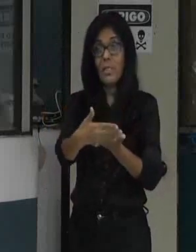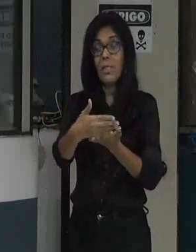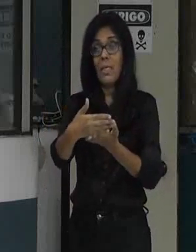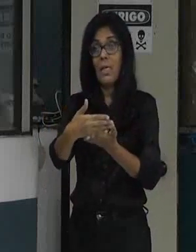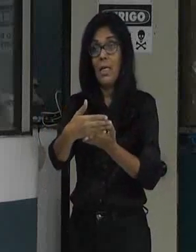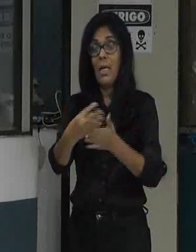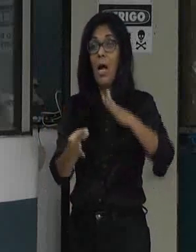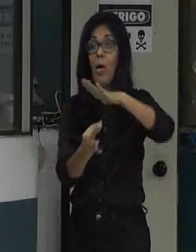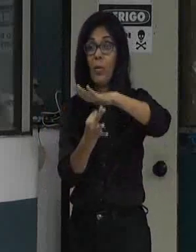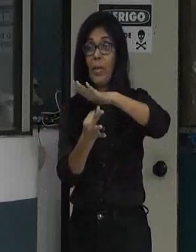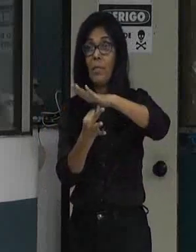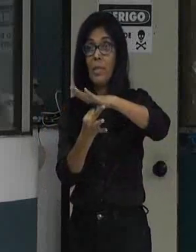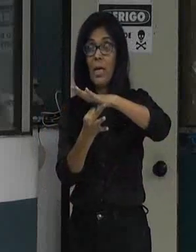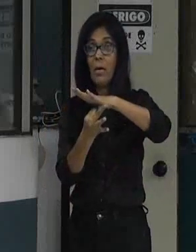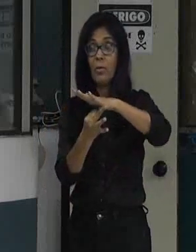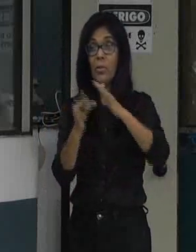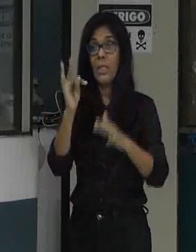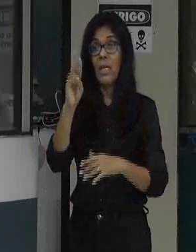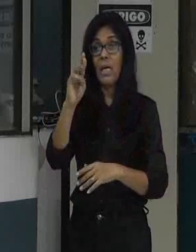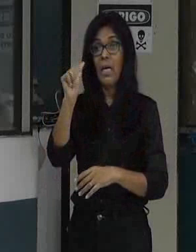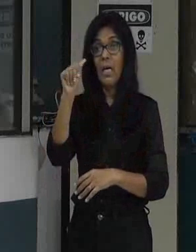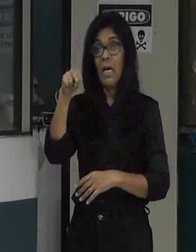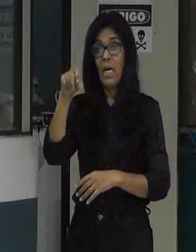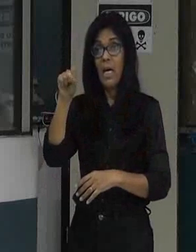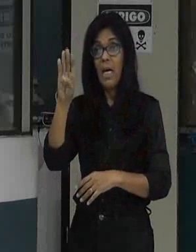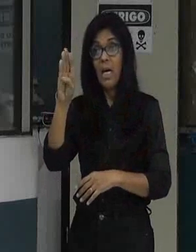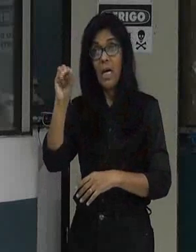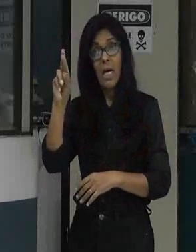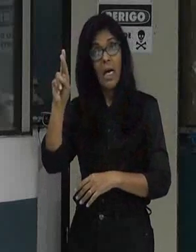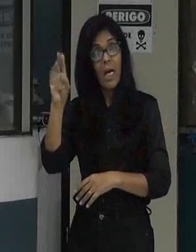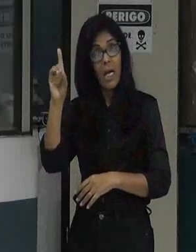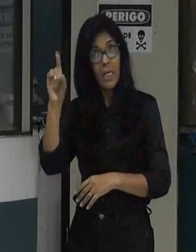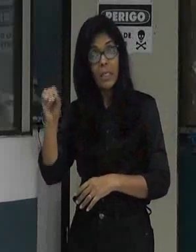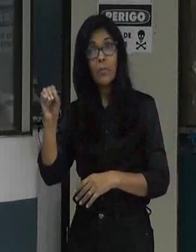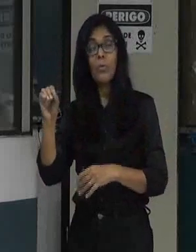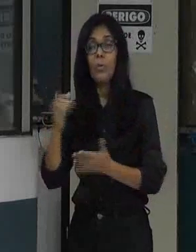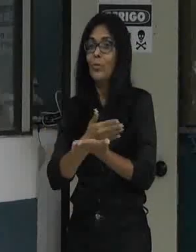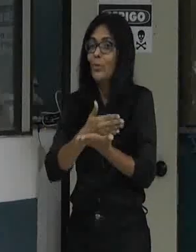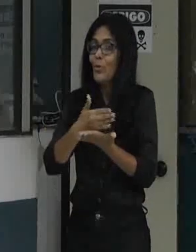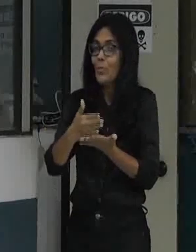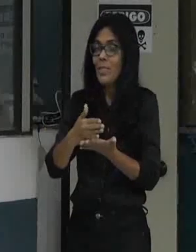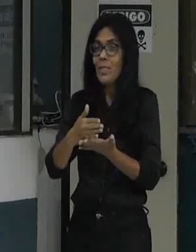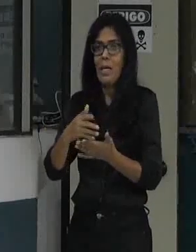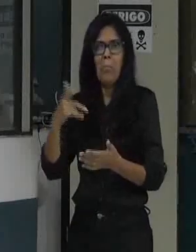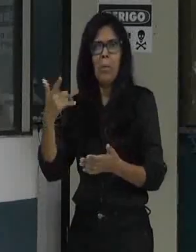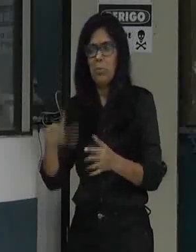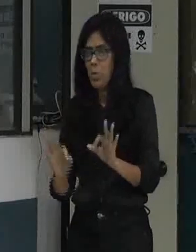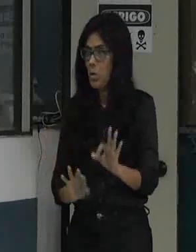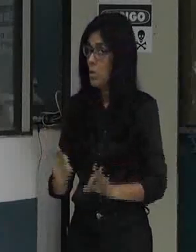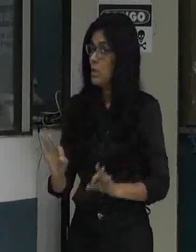garantir o acesso à mobilidade e a garantia das pessoas estarem nas comunidades